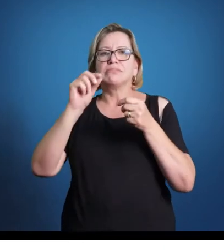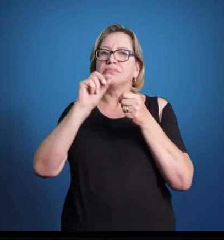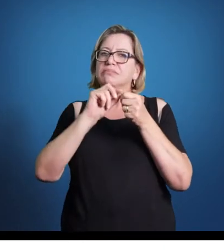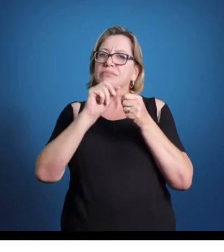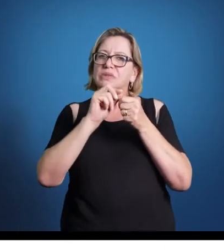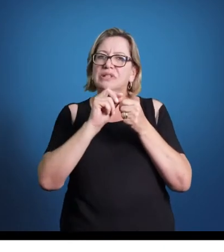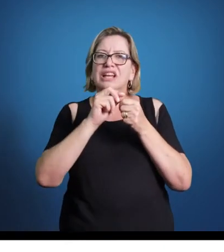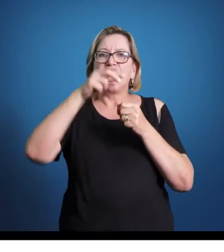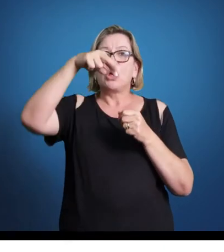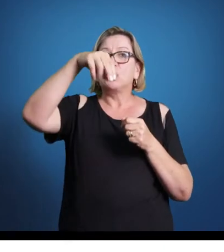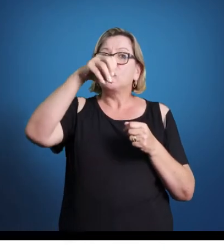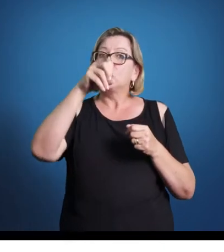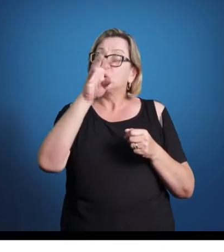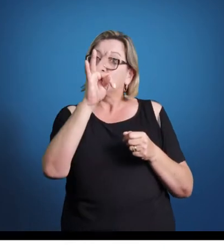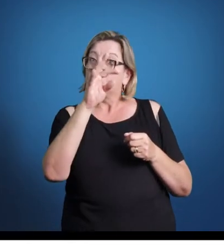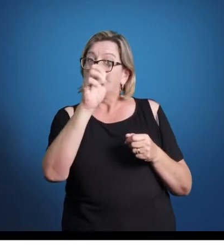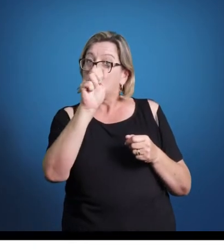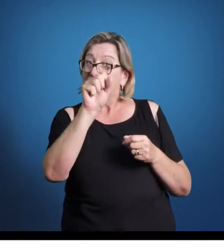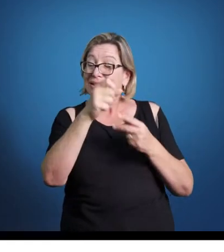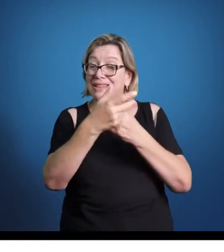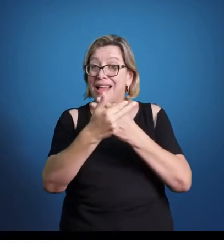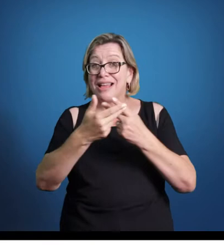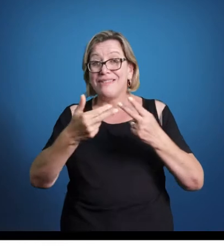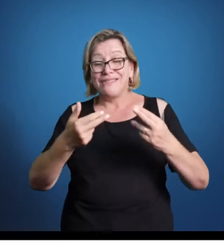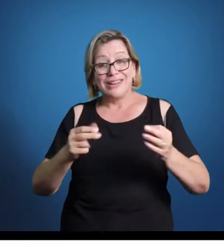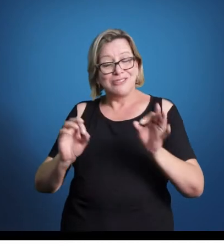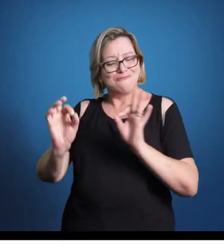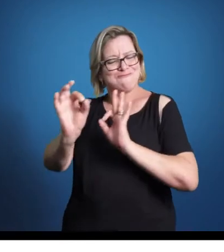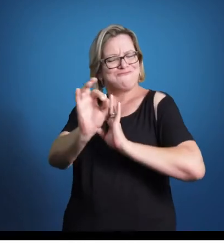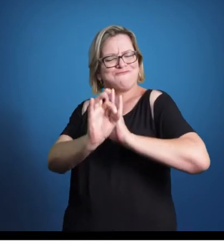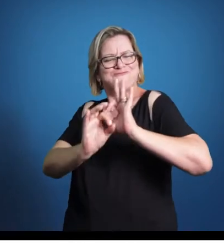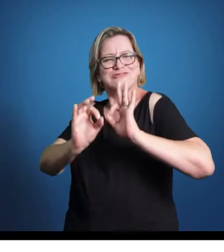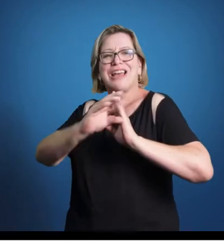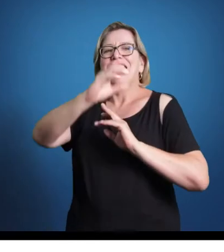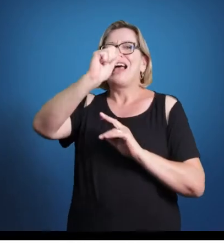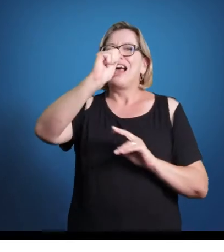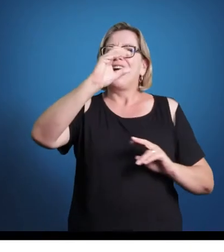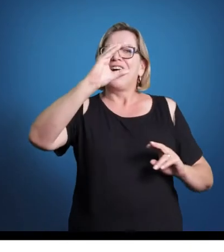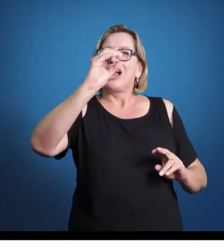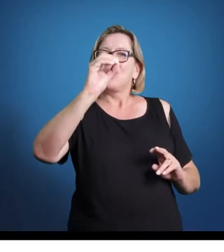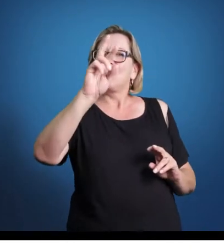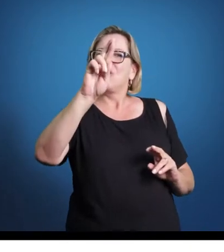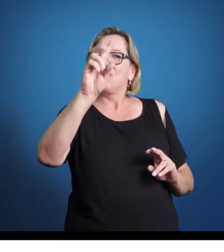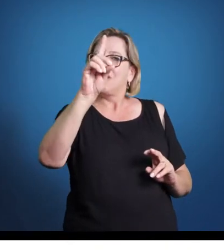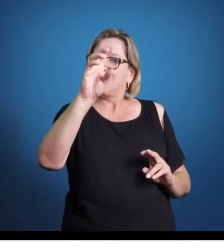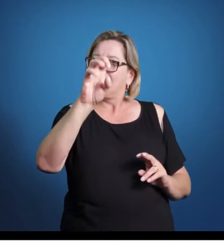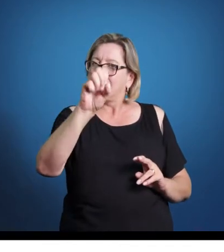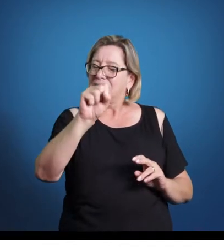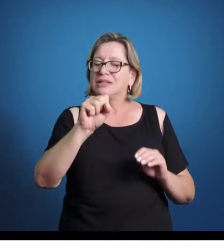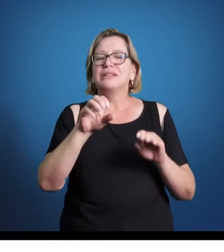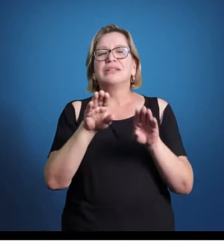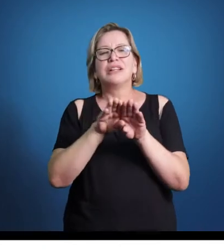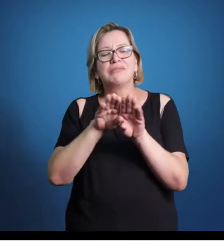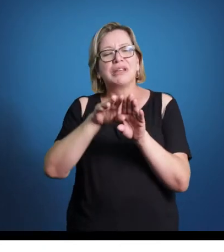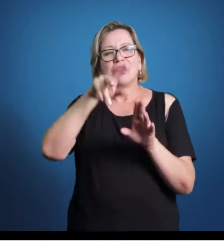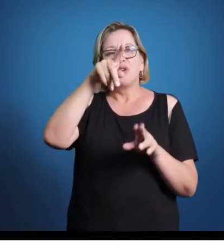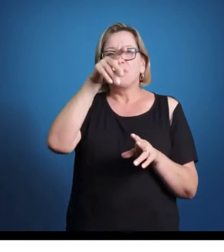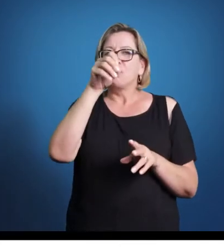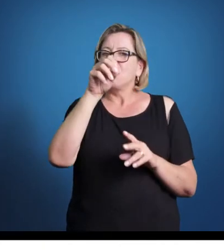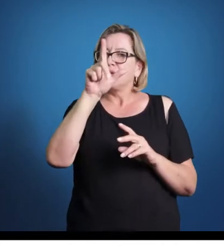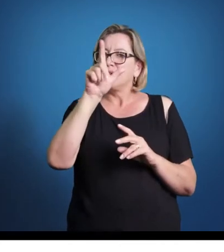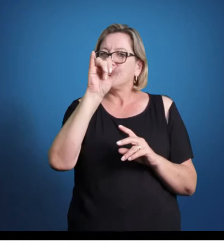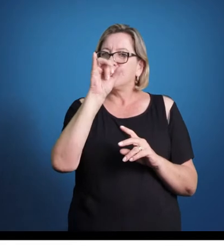sobrepostas, a ideia de formação de acorde, a ideia de formação de polifonia, que vai ser a grande questão